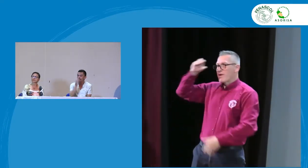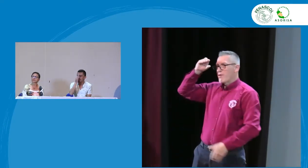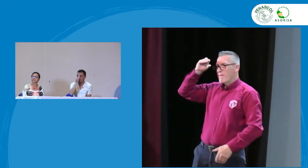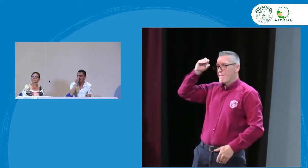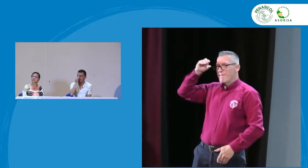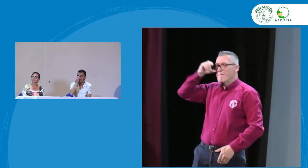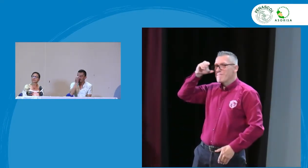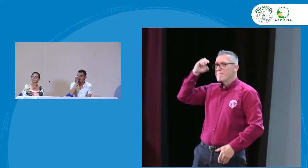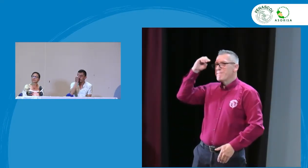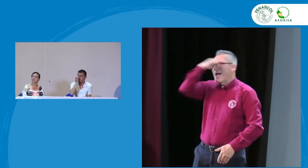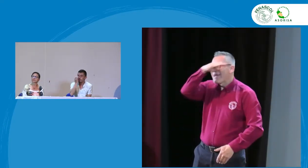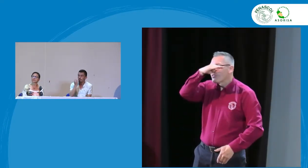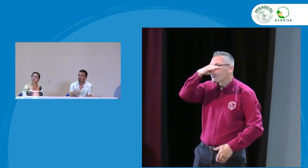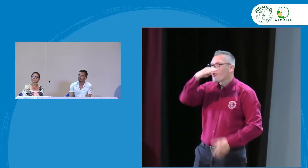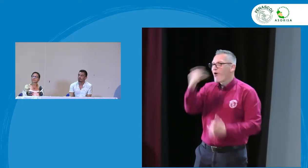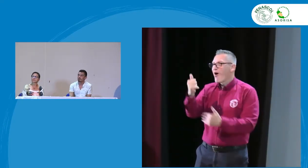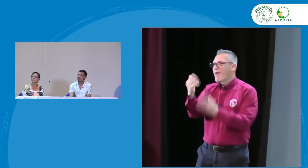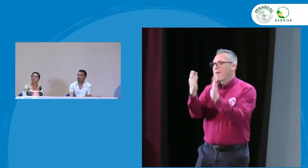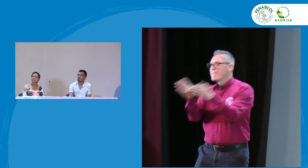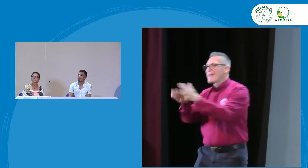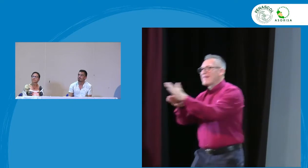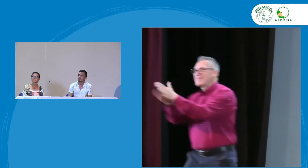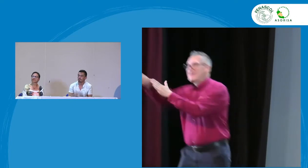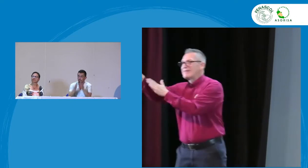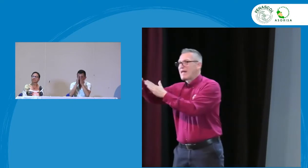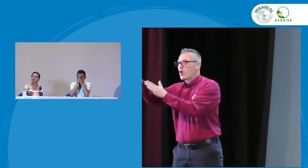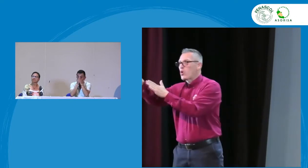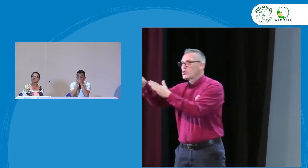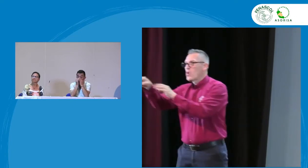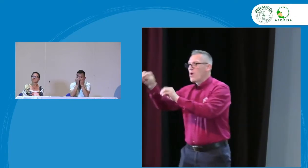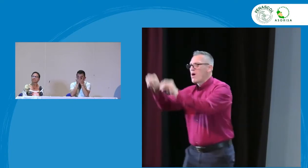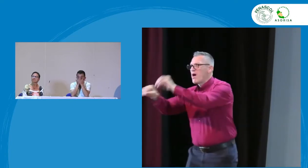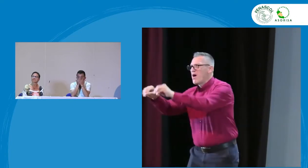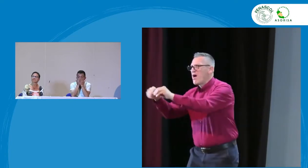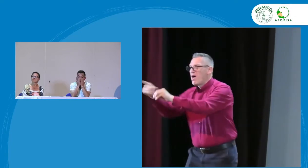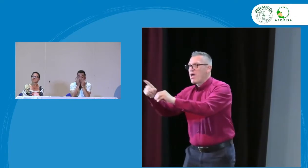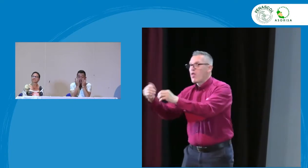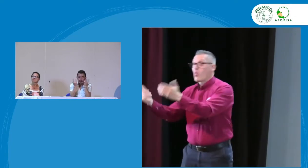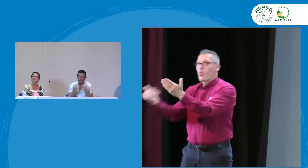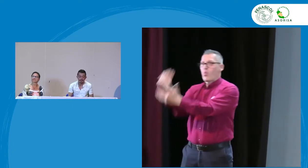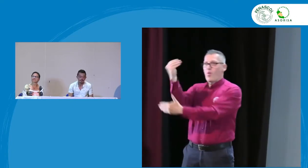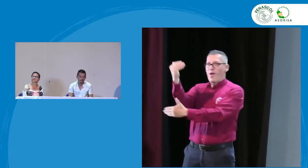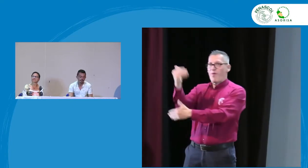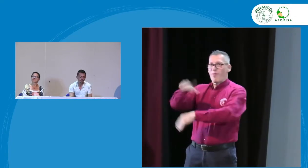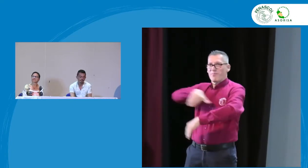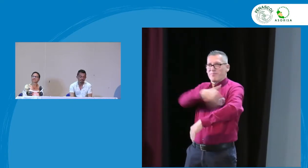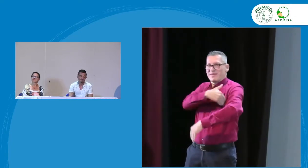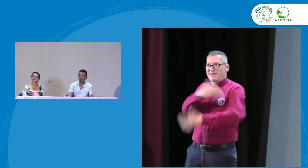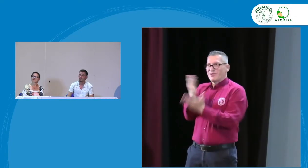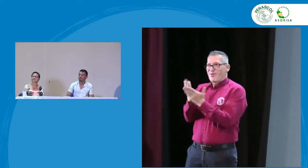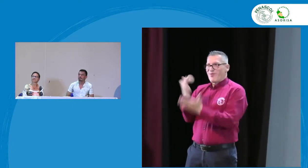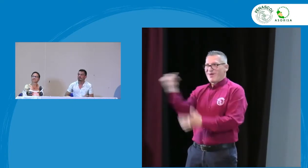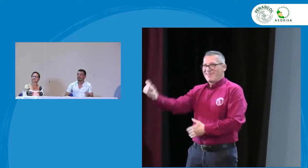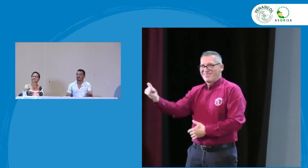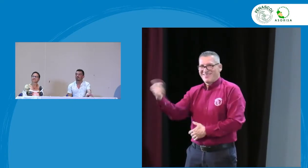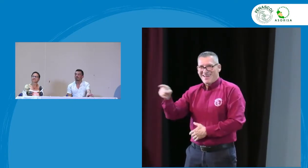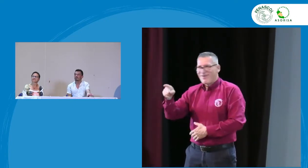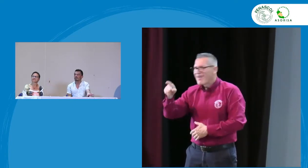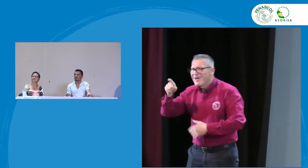está cumpliendo no lo estamos cumpliendo o no ahora con el gobierno del presidente Petro en el cual se hace ese nuevo plan de desarrollo